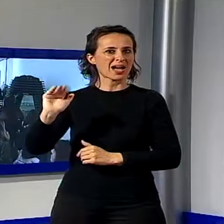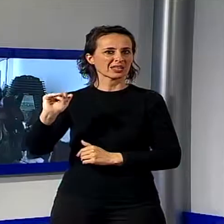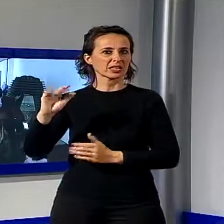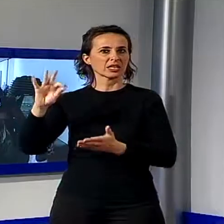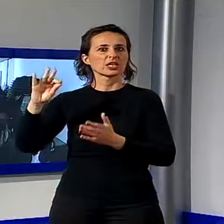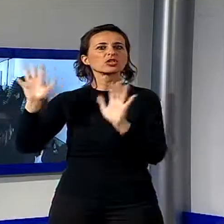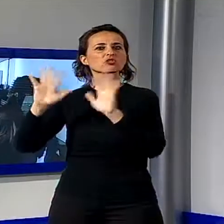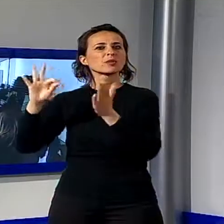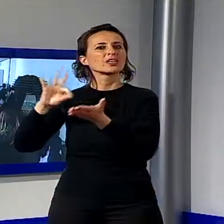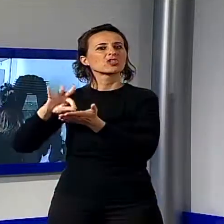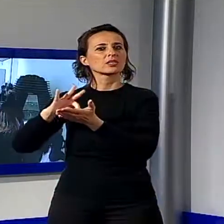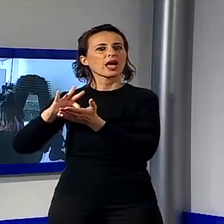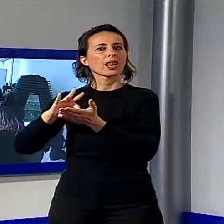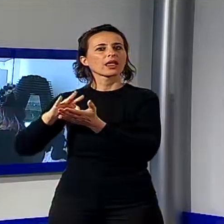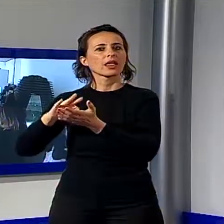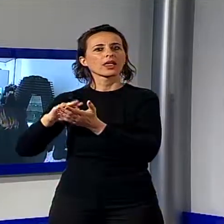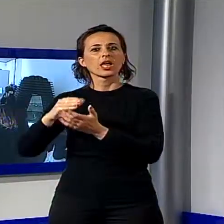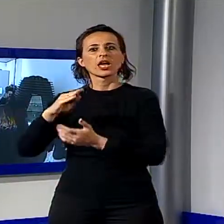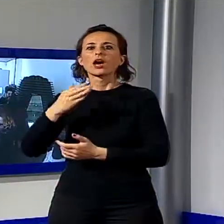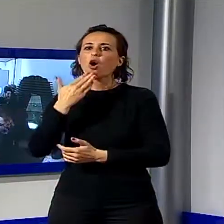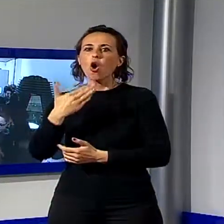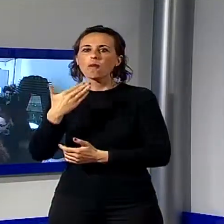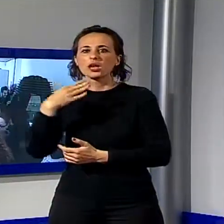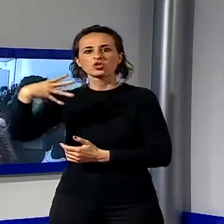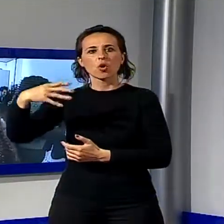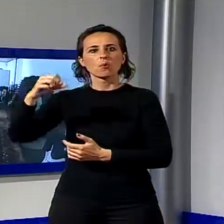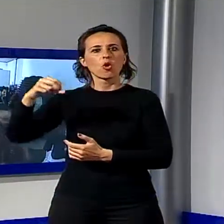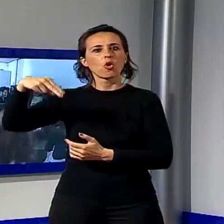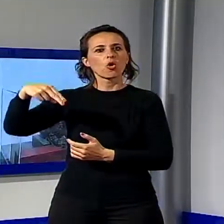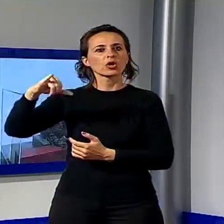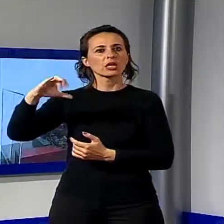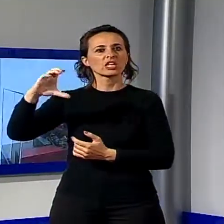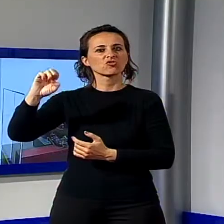omaggio a Monicelli con la proiezione dei capolavori, la grande guerra e i compagni.